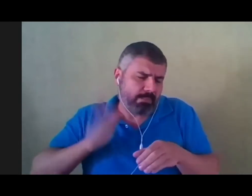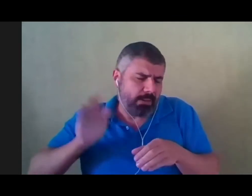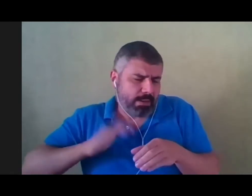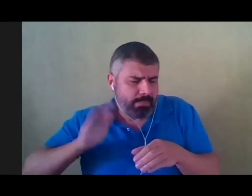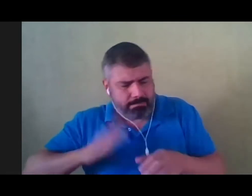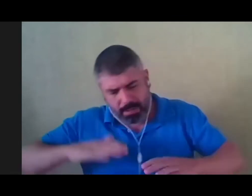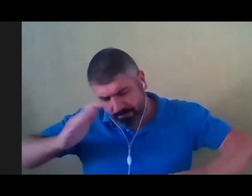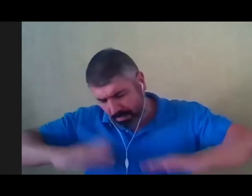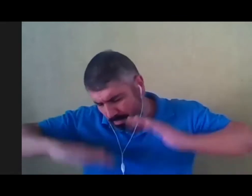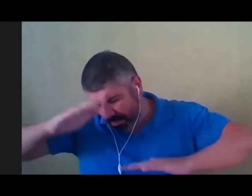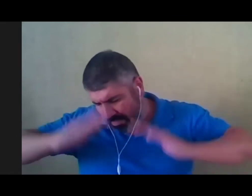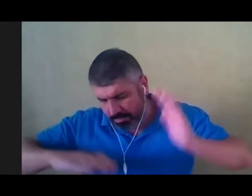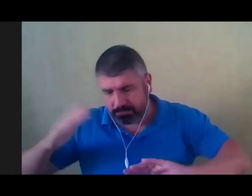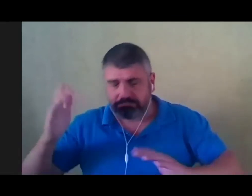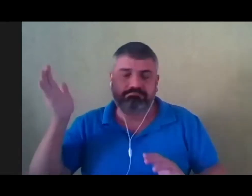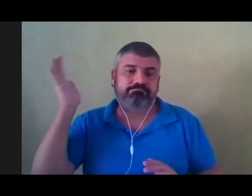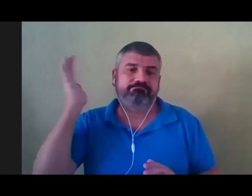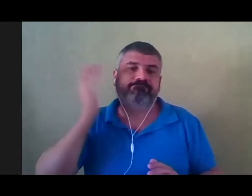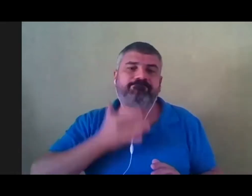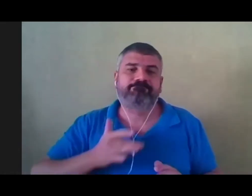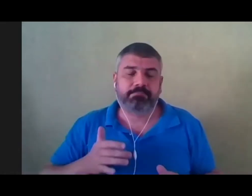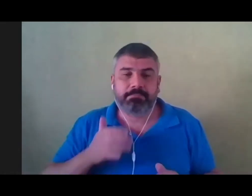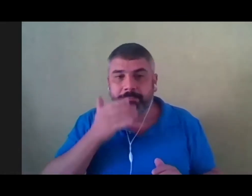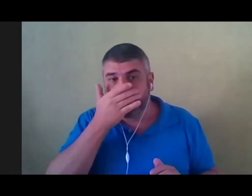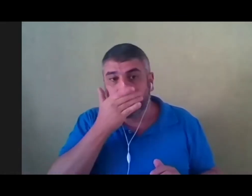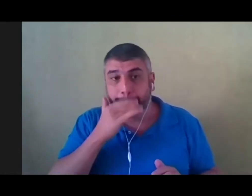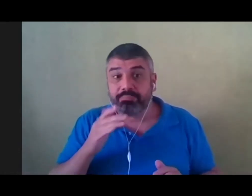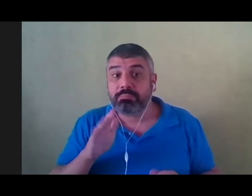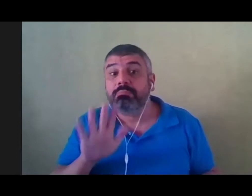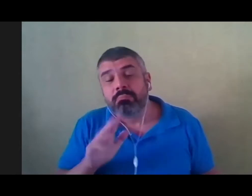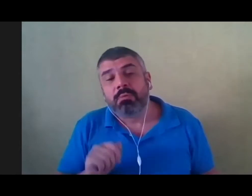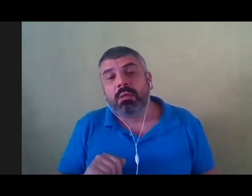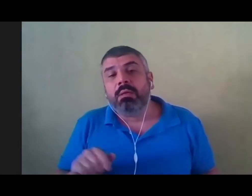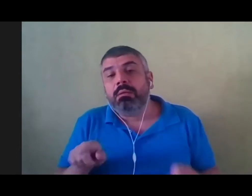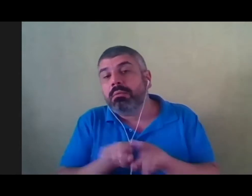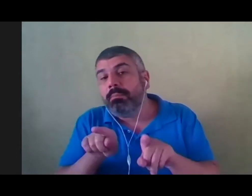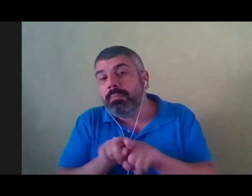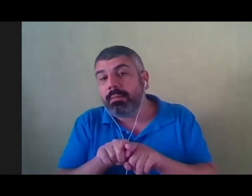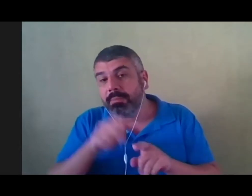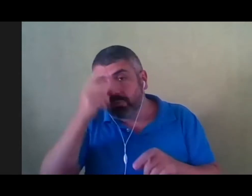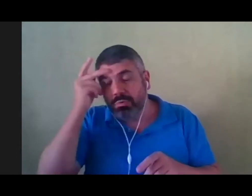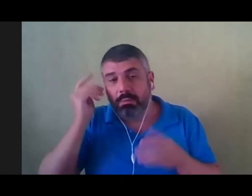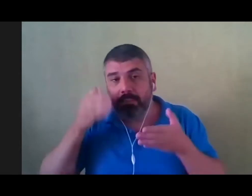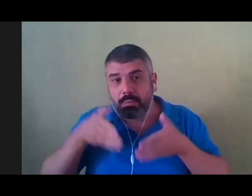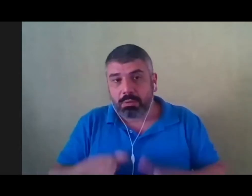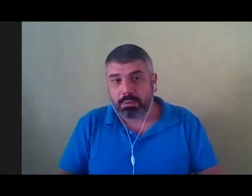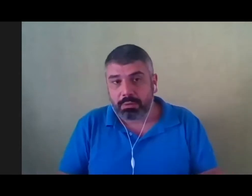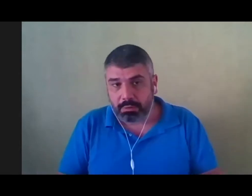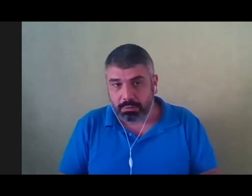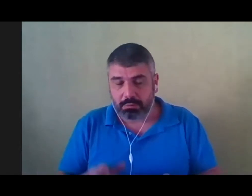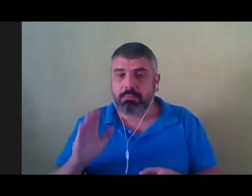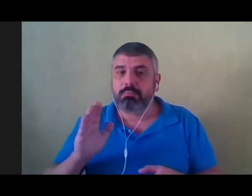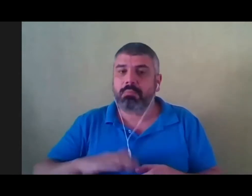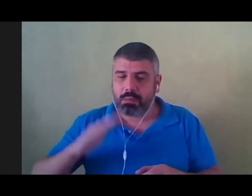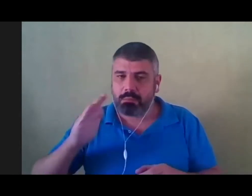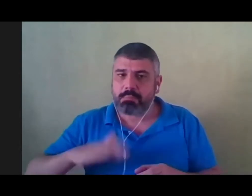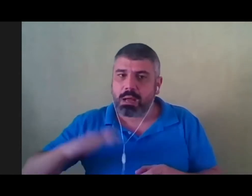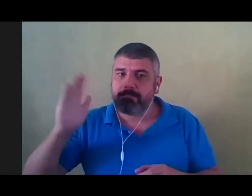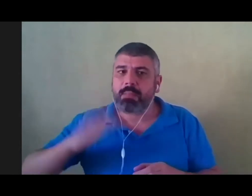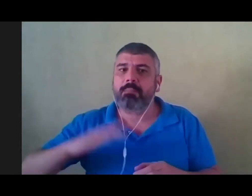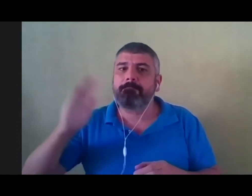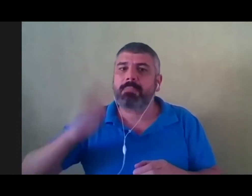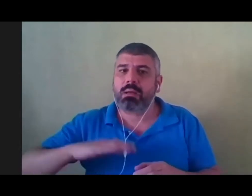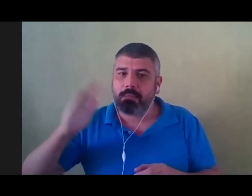Tava o povo batucando. Ah, e também quando morria alguém, tava